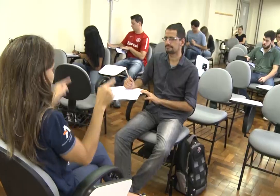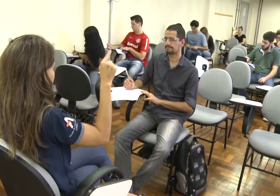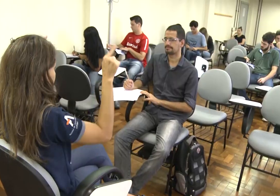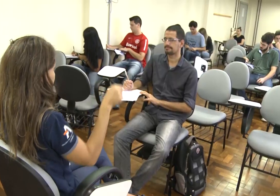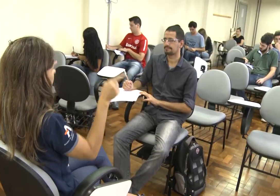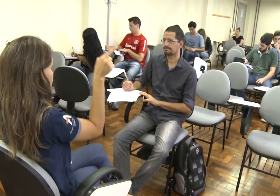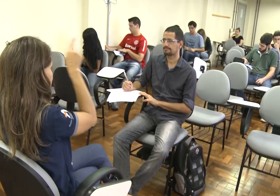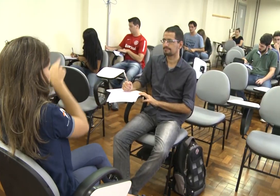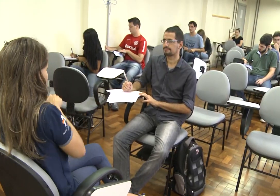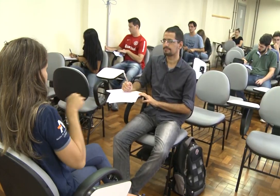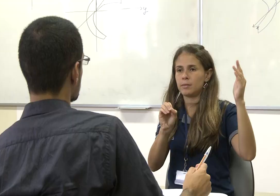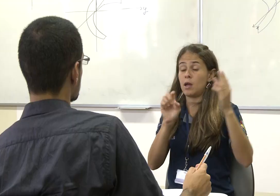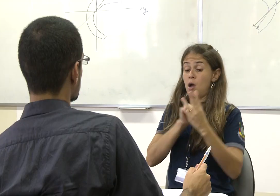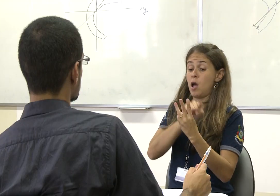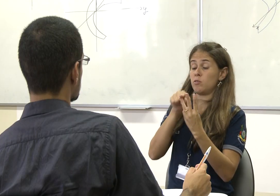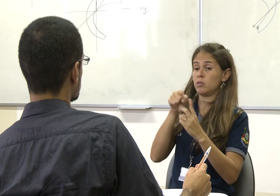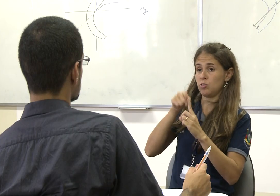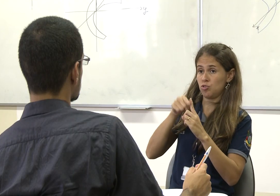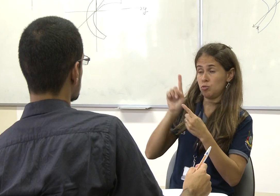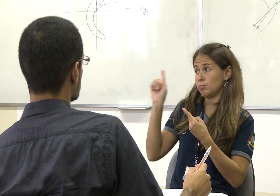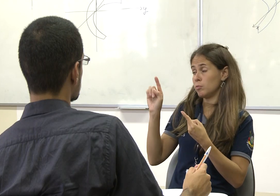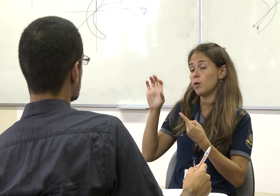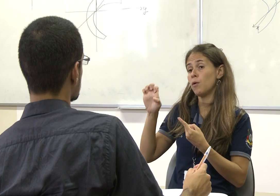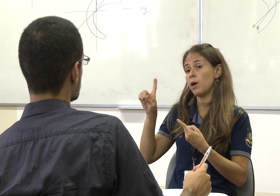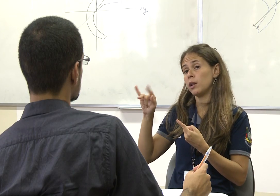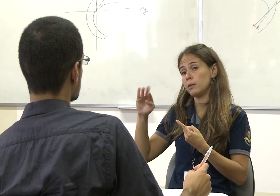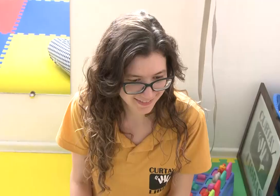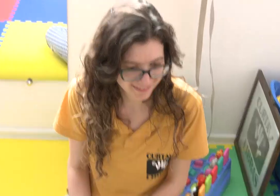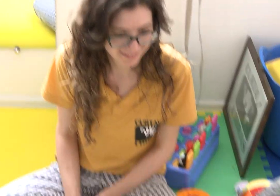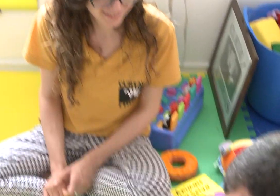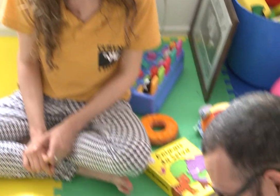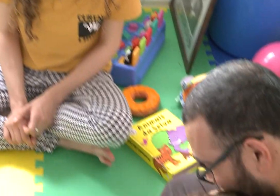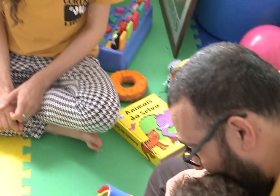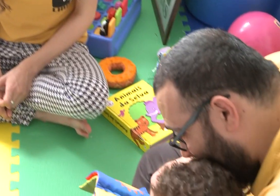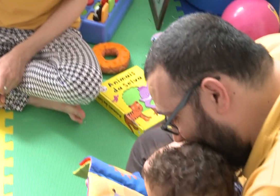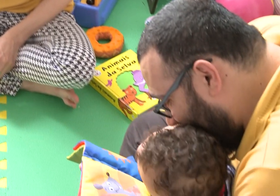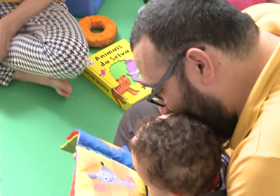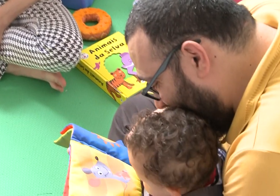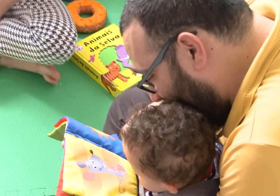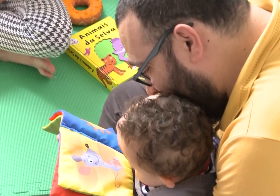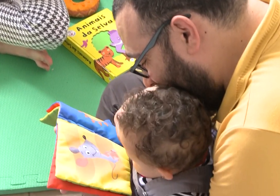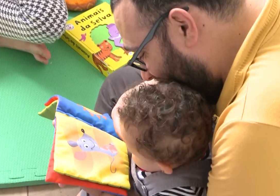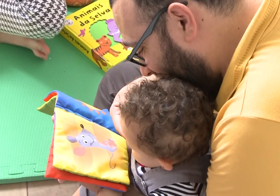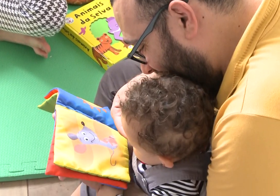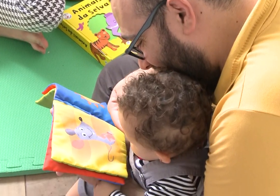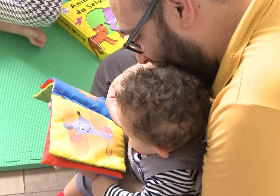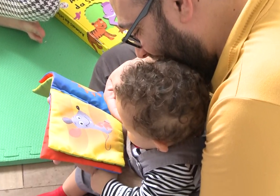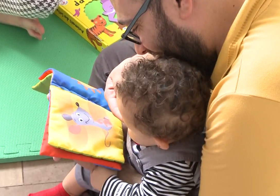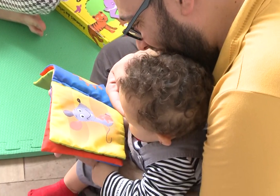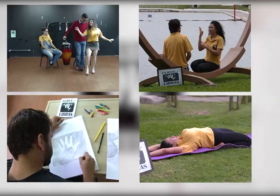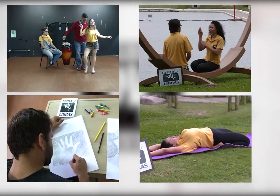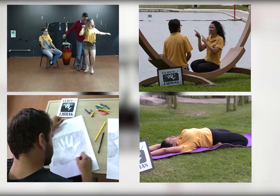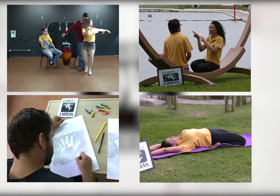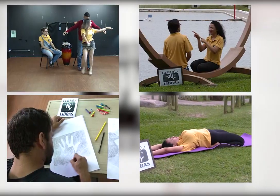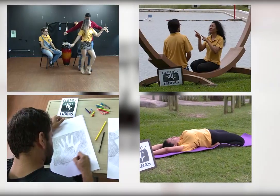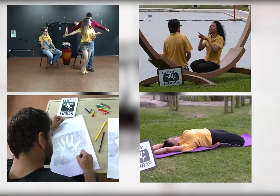e histórias de pessoas surdas. Os nossos protagonistas vão falar sobre maternidade, arte e cultura,